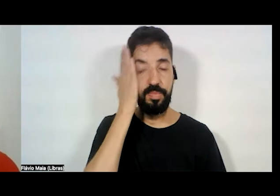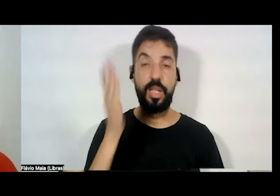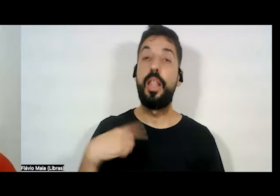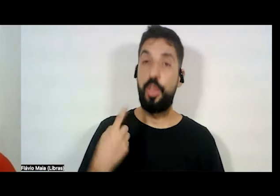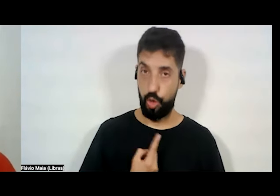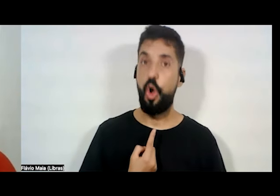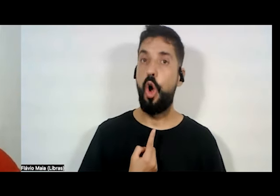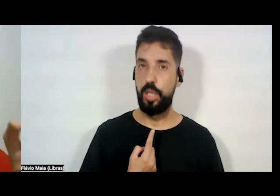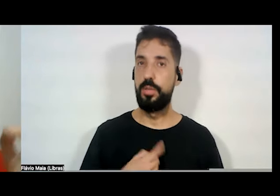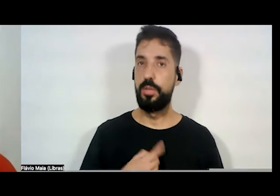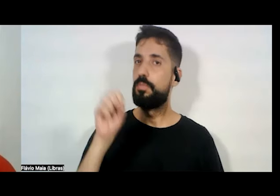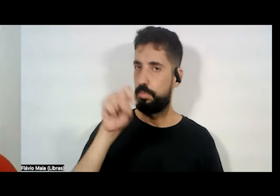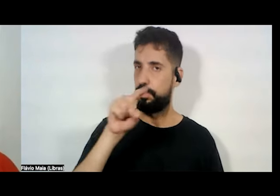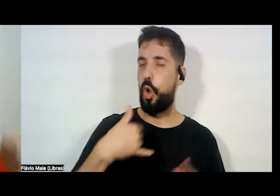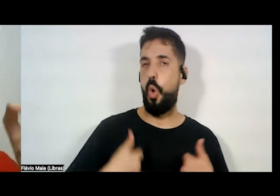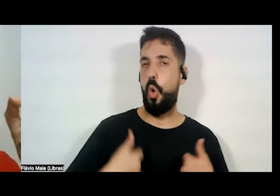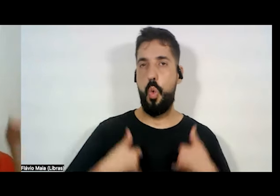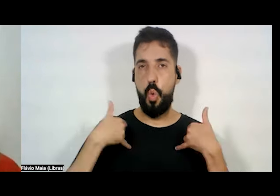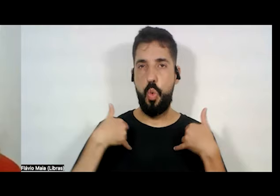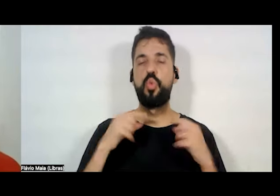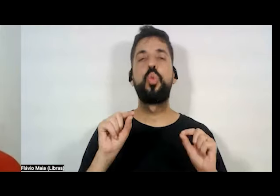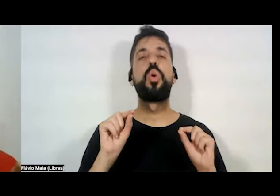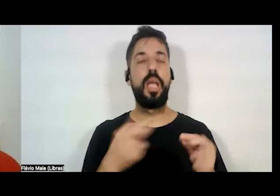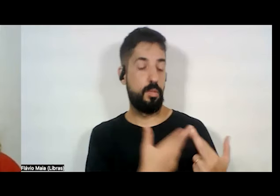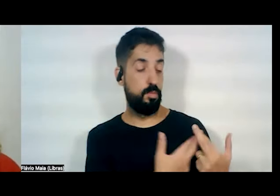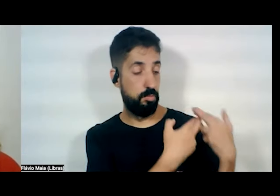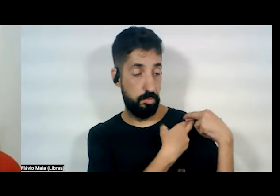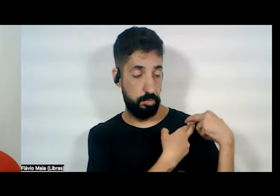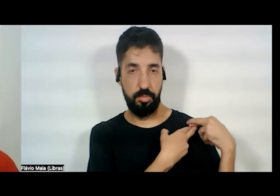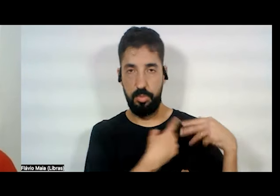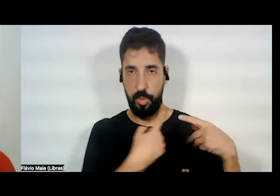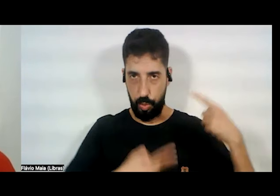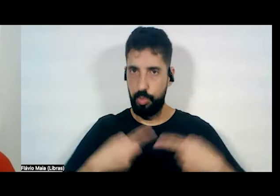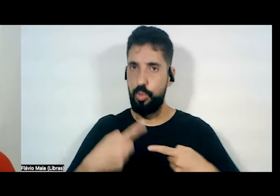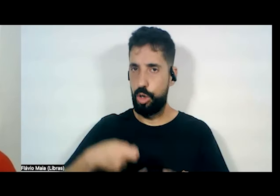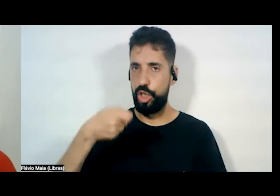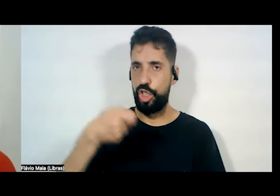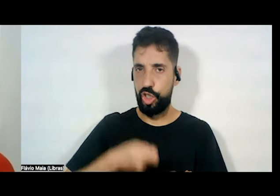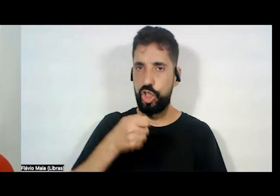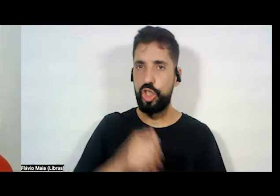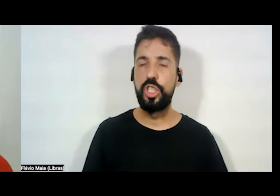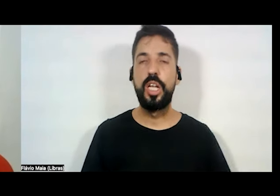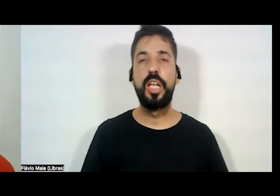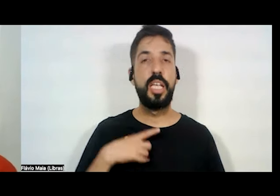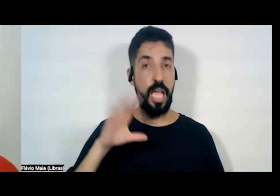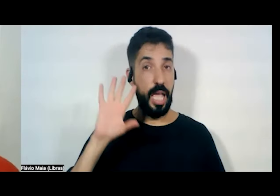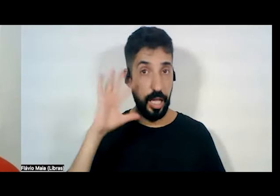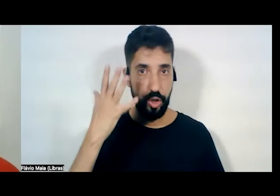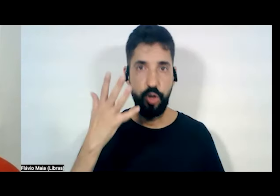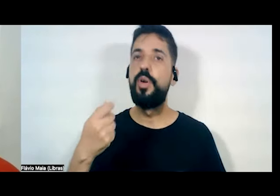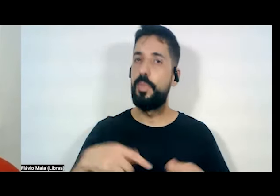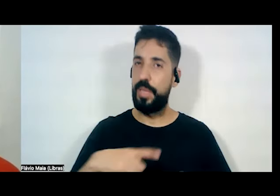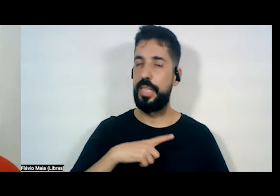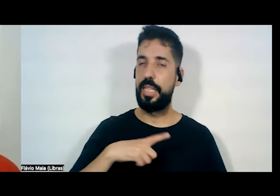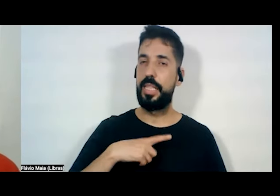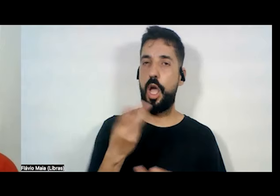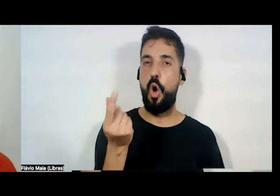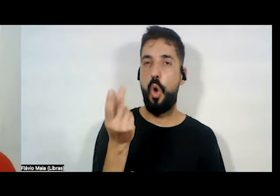se orgulhem disso, responsáveis por políticas afirmativas que definiram que tem que ter orçamento,